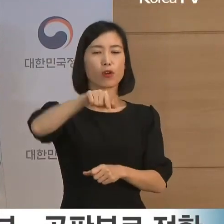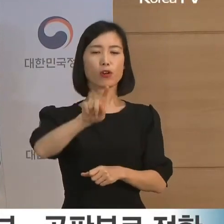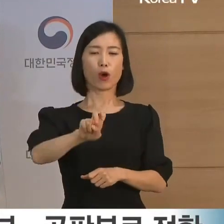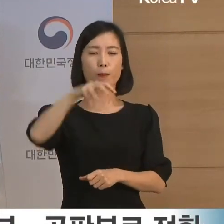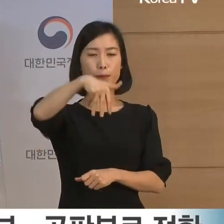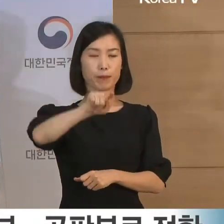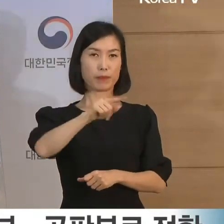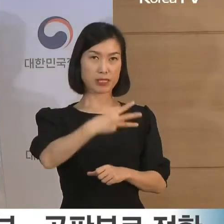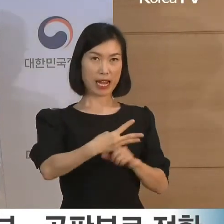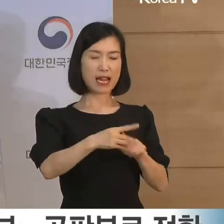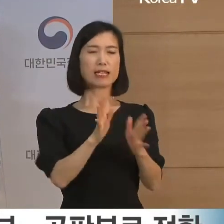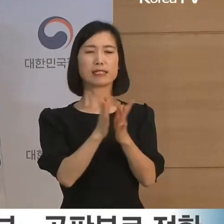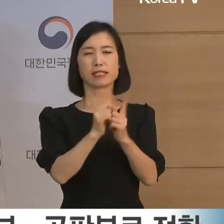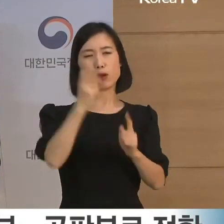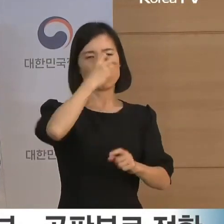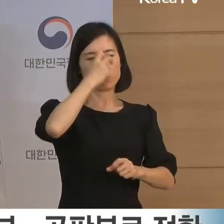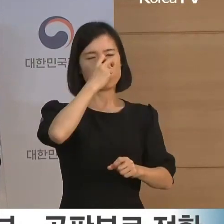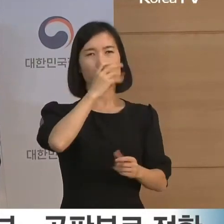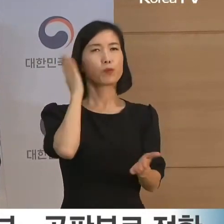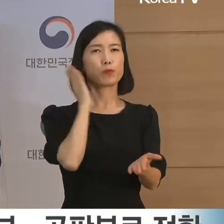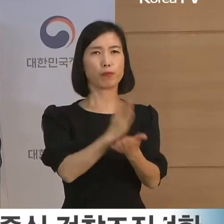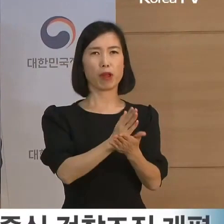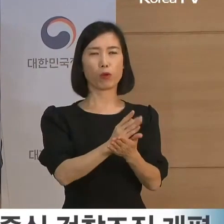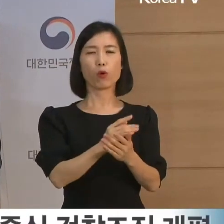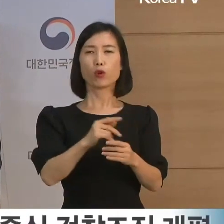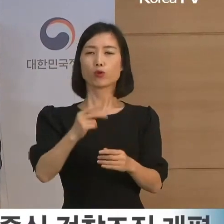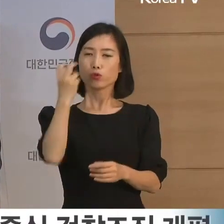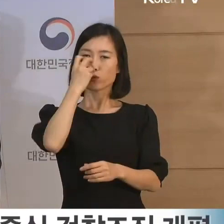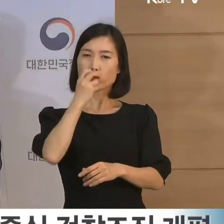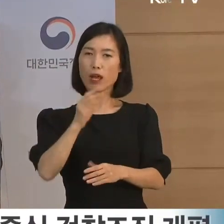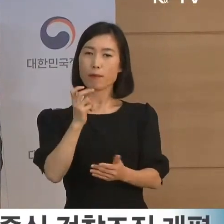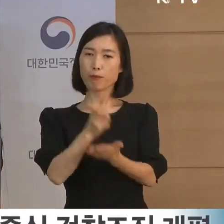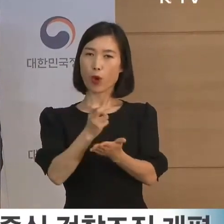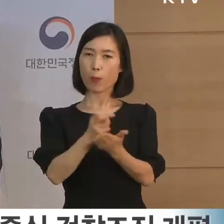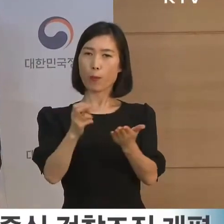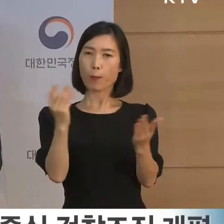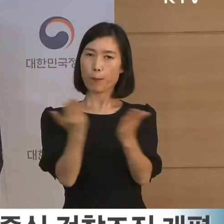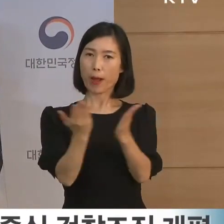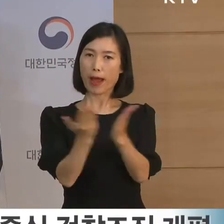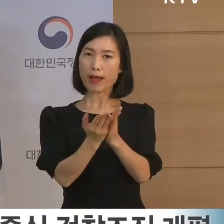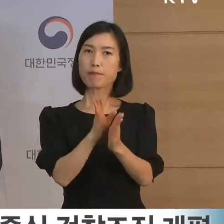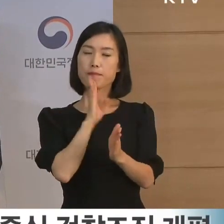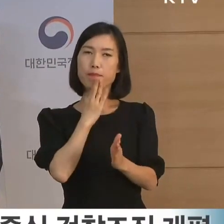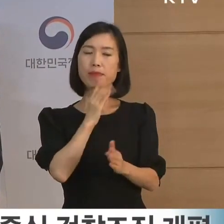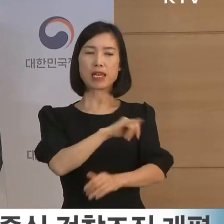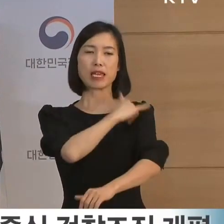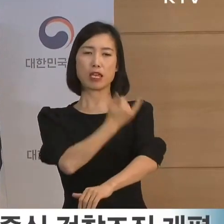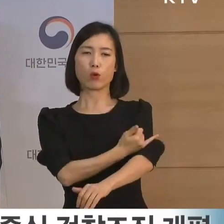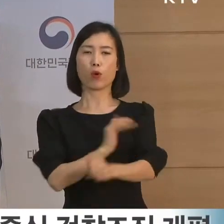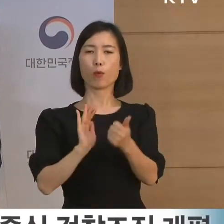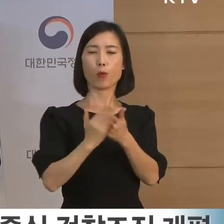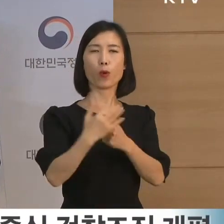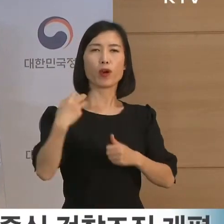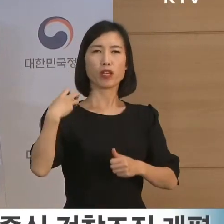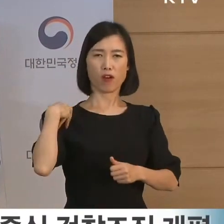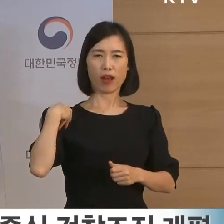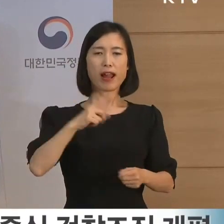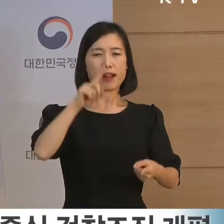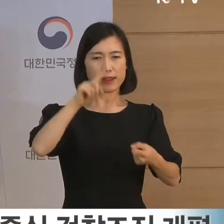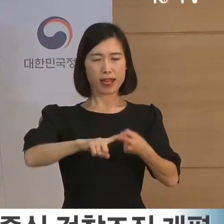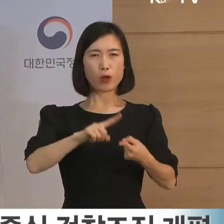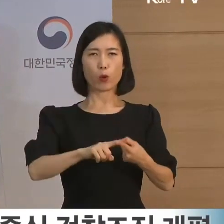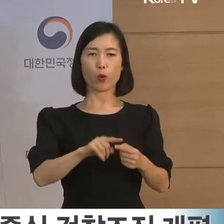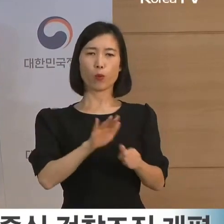직접 수사기관에서 벗어나 수사의 적법성을 통제하는 인권 옹호관, 공소를 유지하는